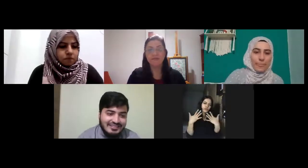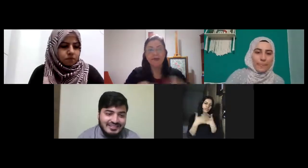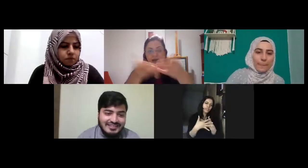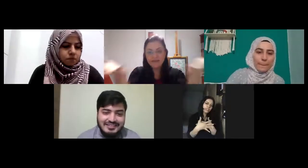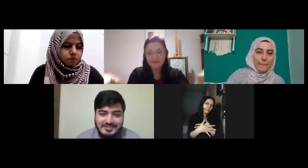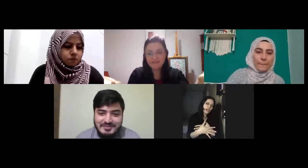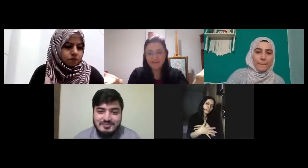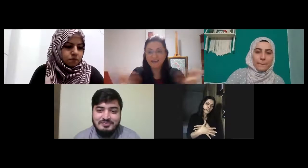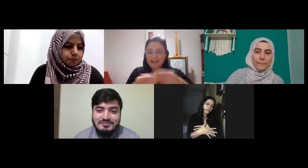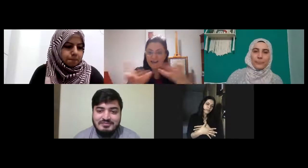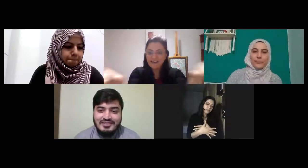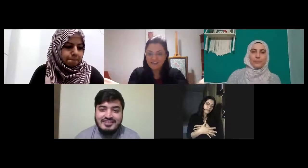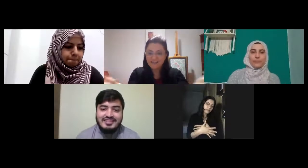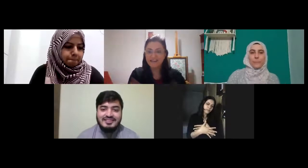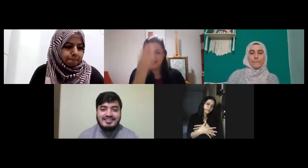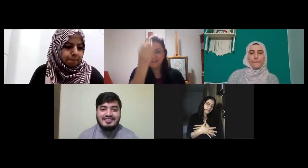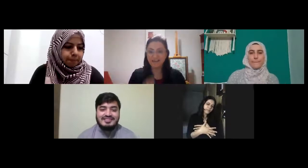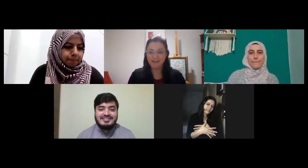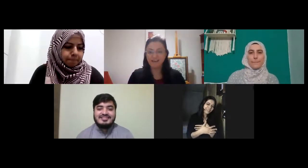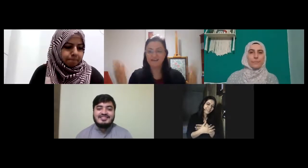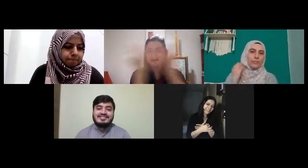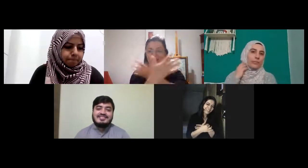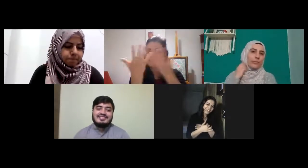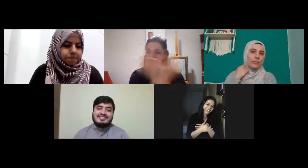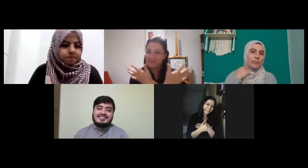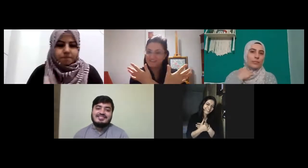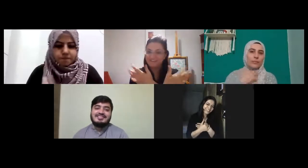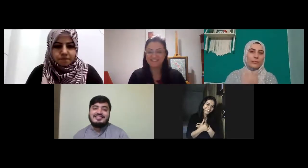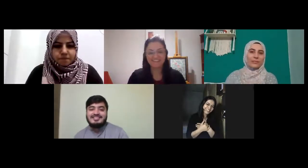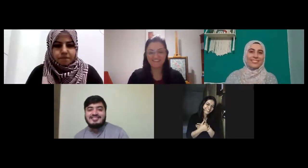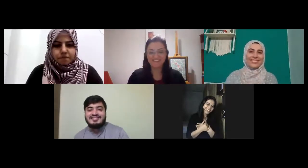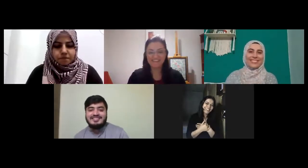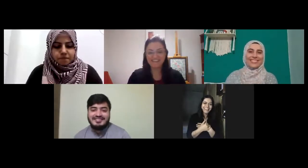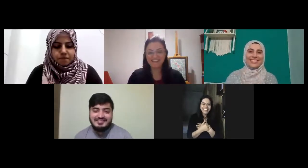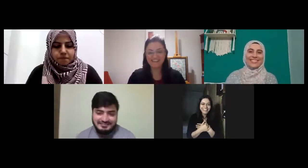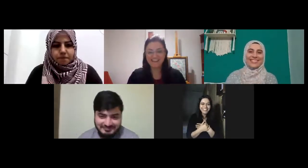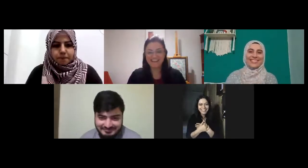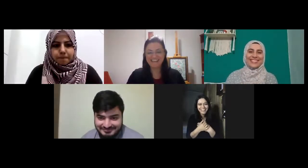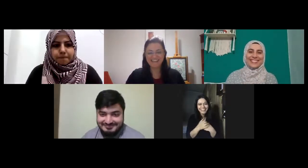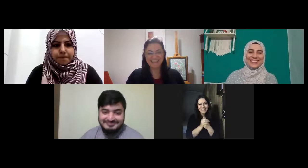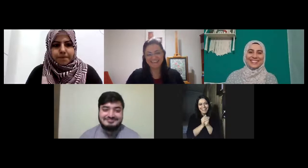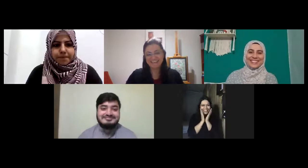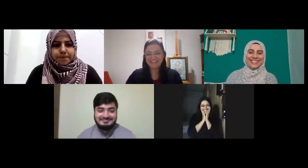gece herkese iyi akşamlar ya harika harika